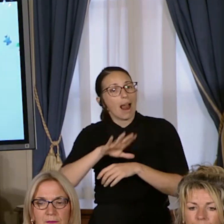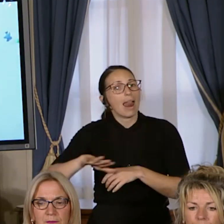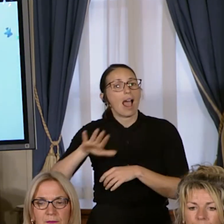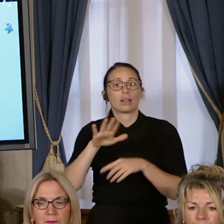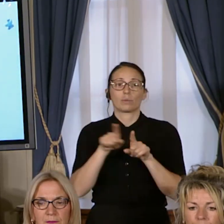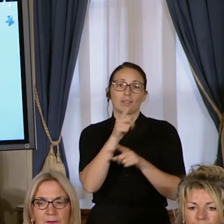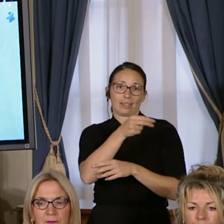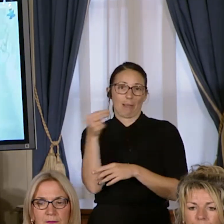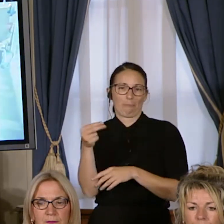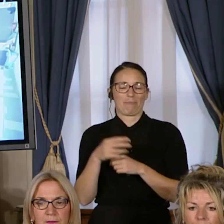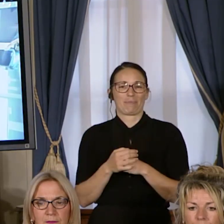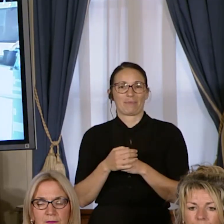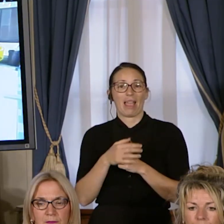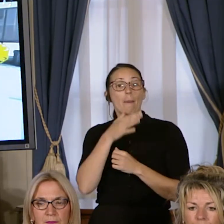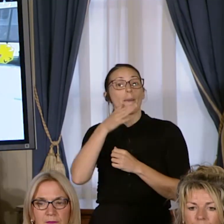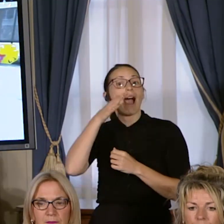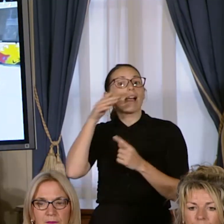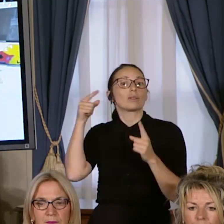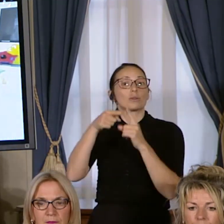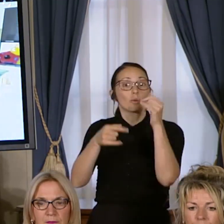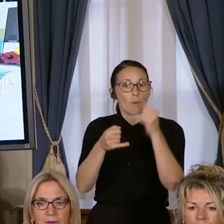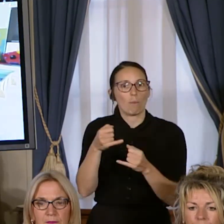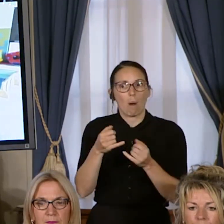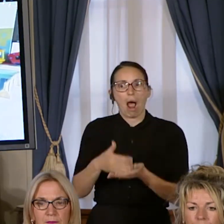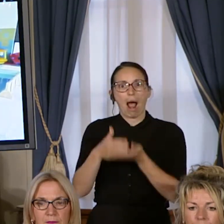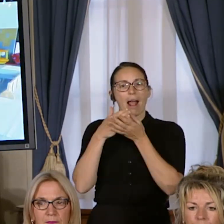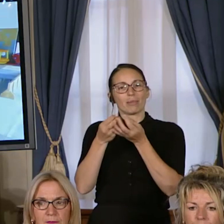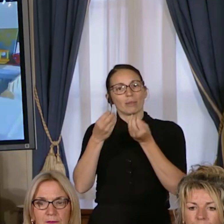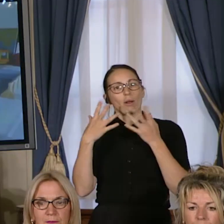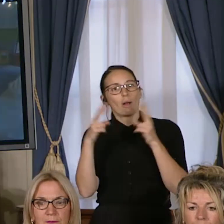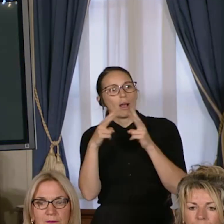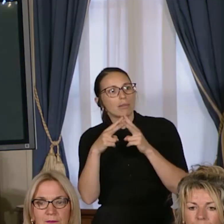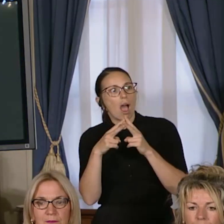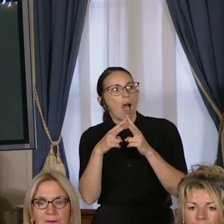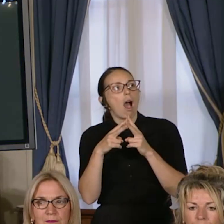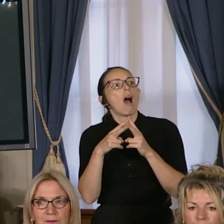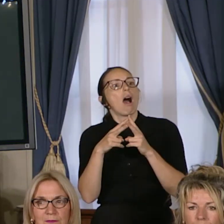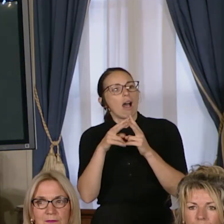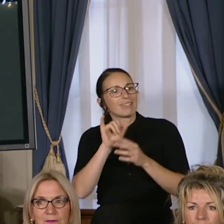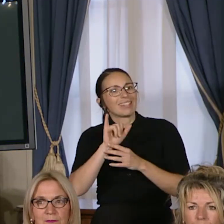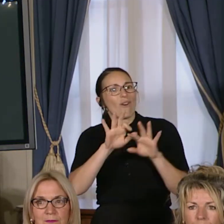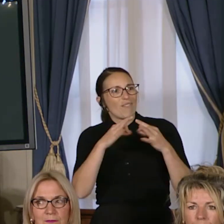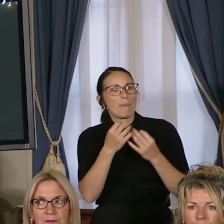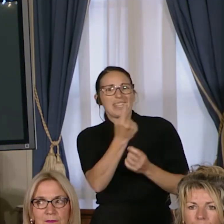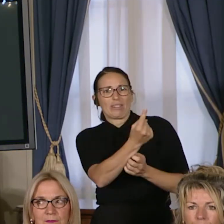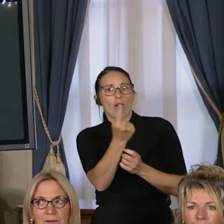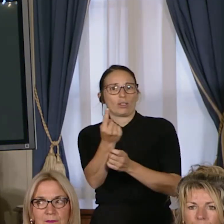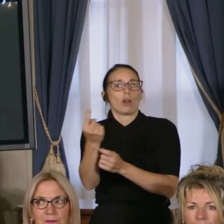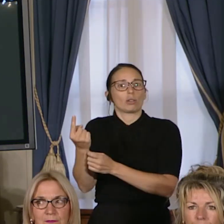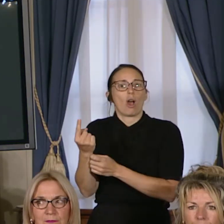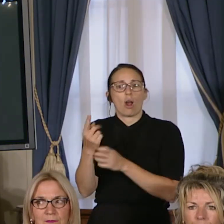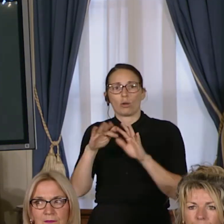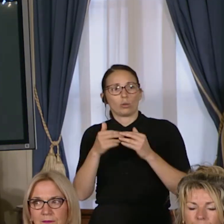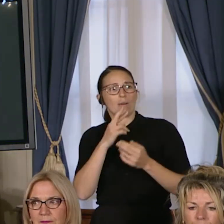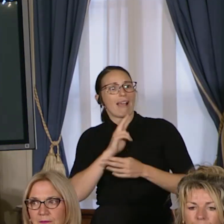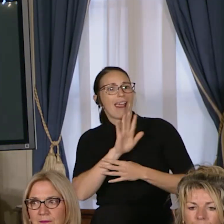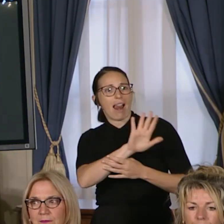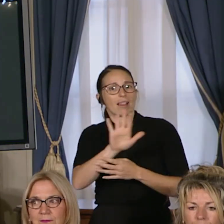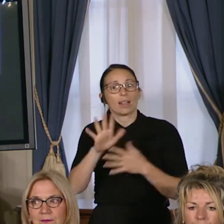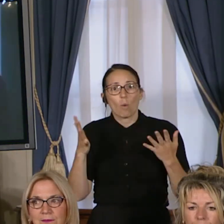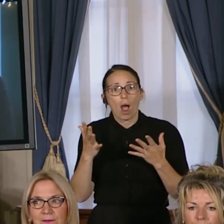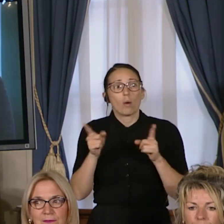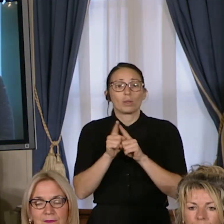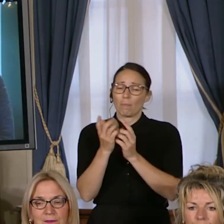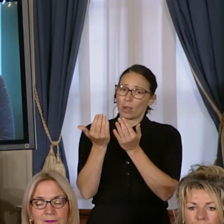handicapés. Les parents jusqu'au bout ont aidé à faire connaître les réalités des familles, l'isolement aussi des familles et les besoins de soutien